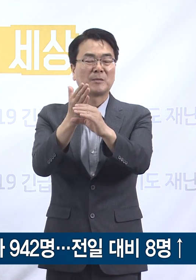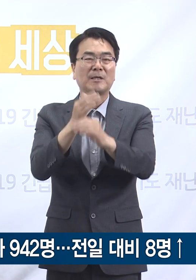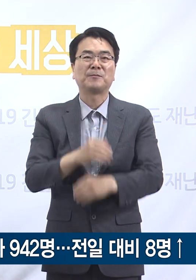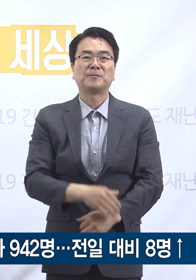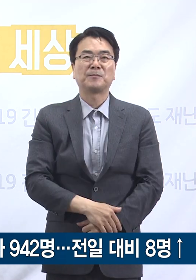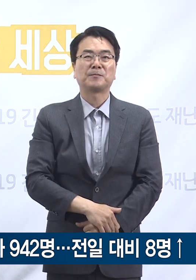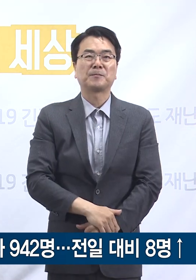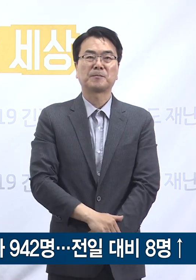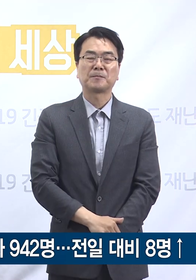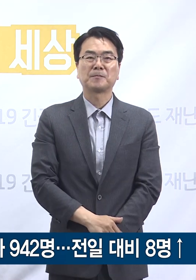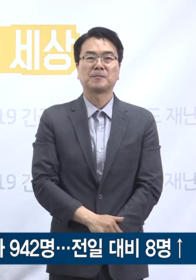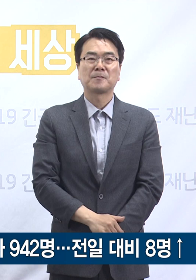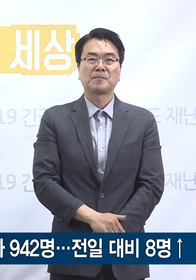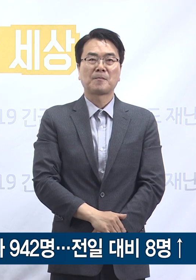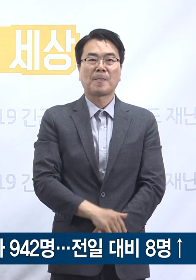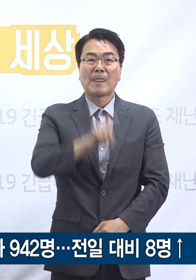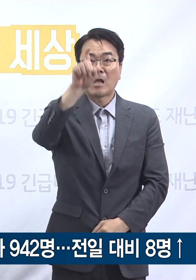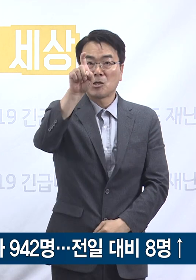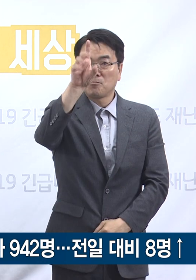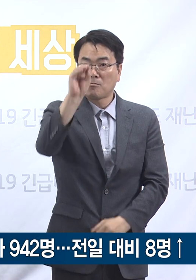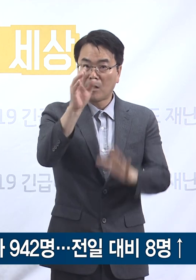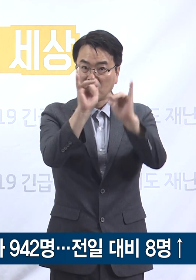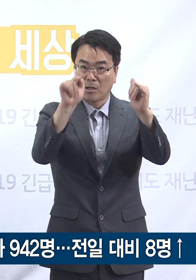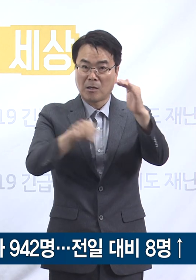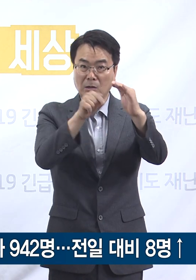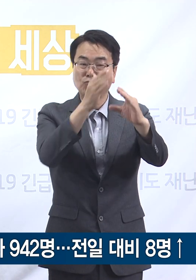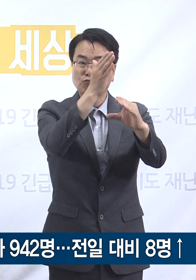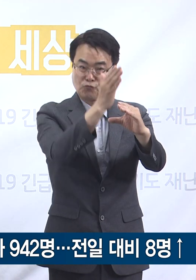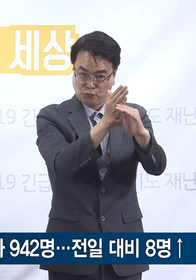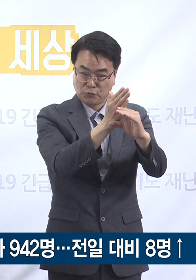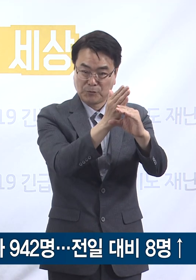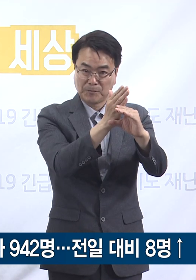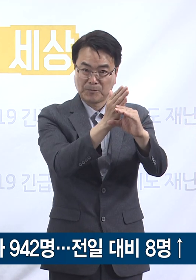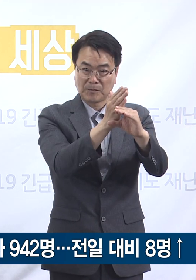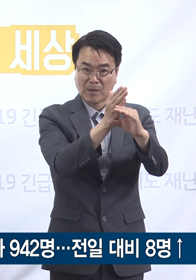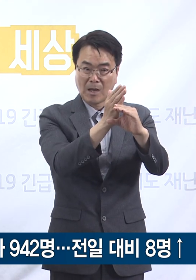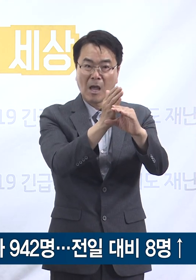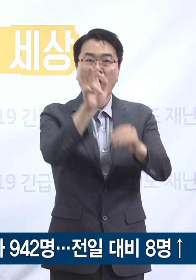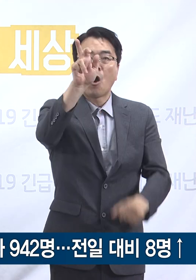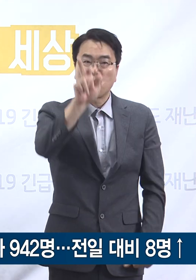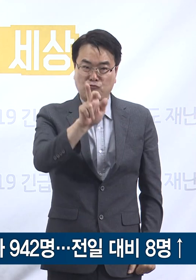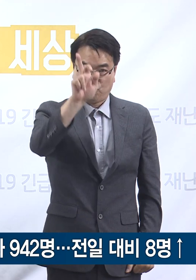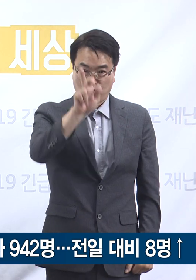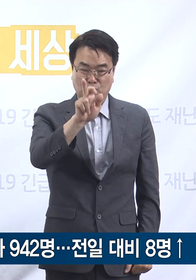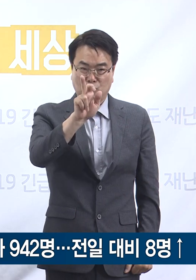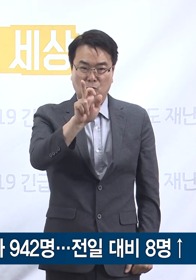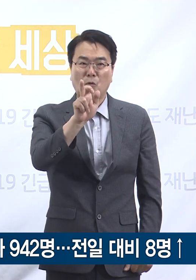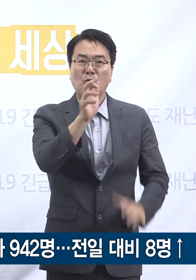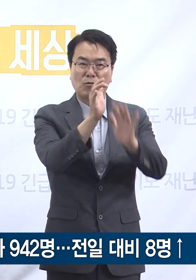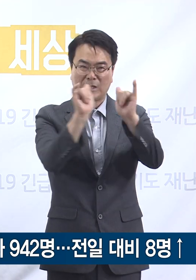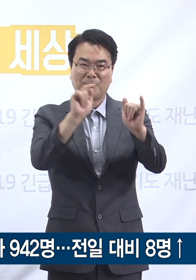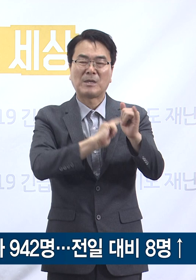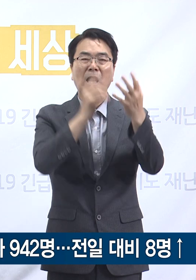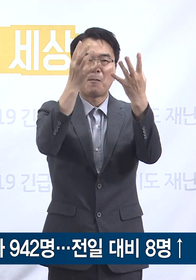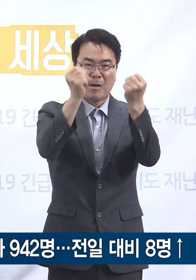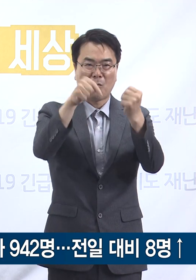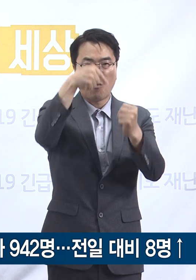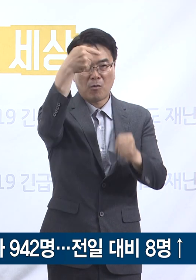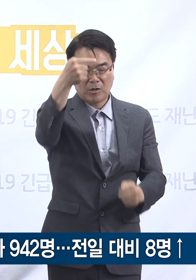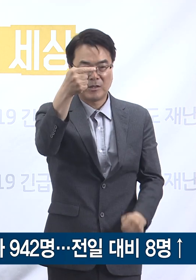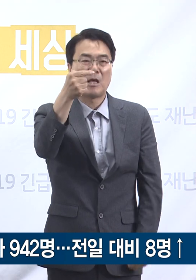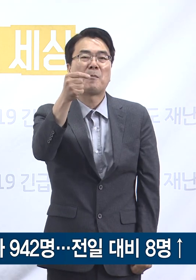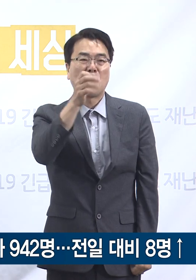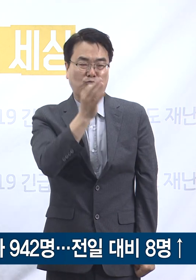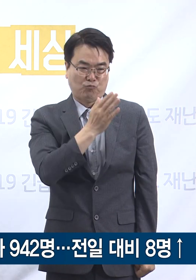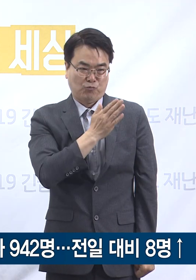인구 10만명당 확진자 발생 수는 군포시가 17.3명으로 가장 높고 다음 부천시 15